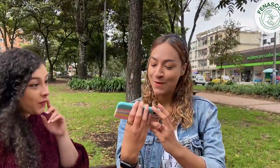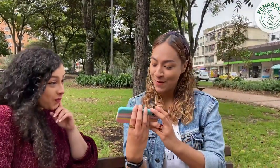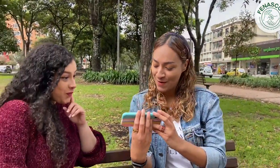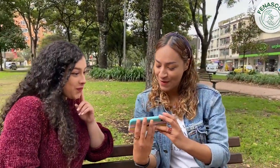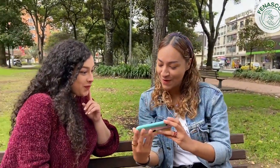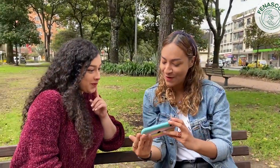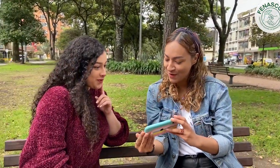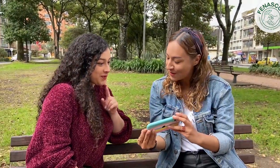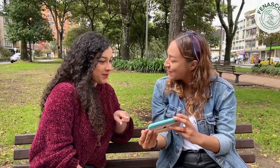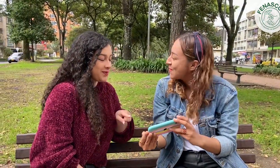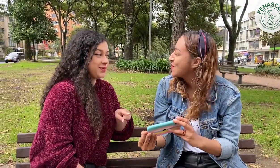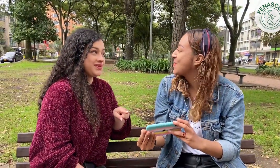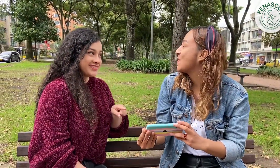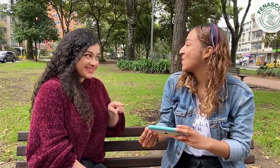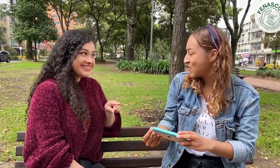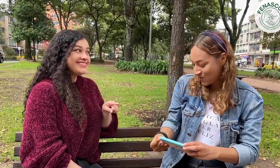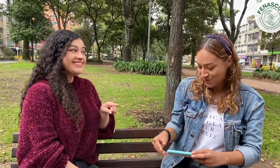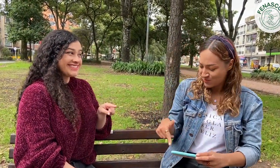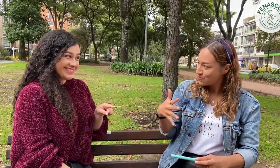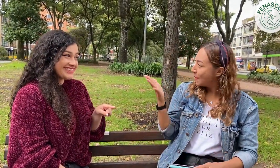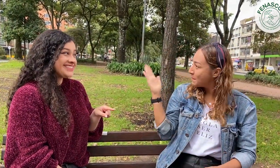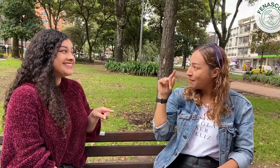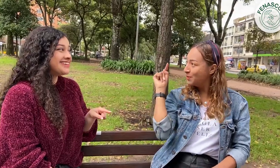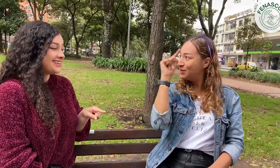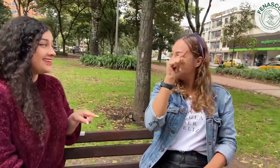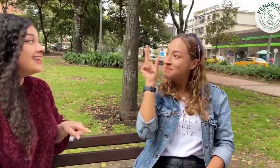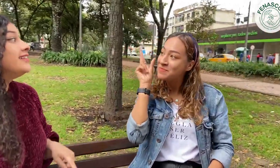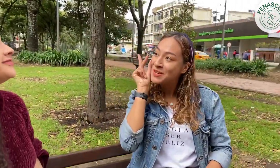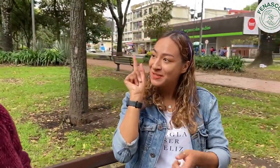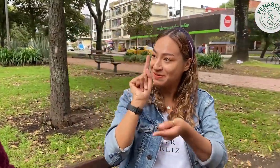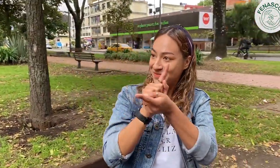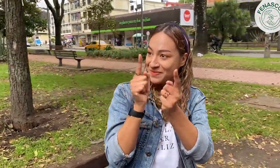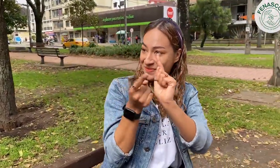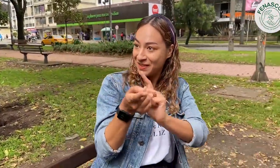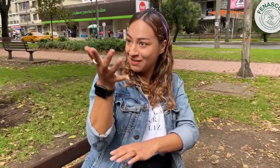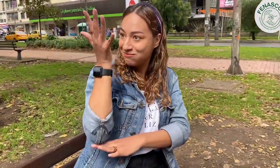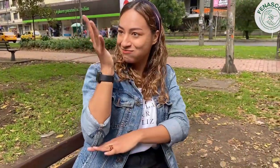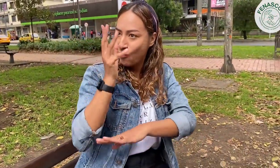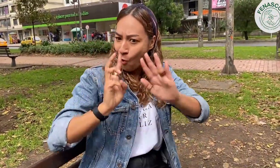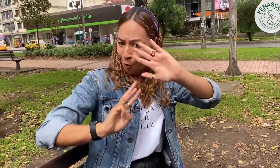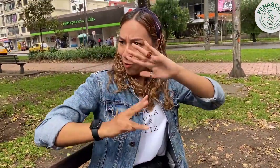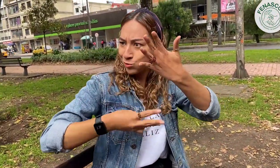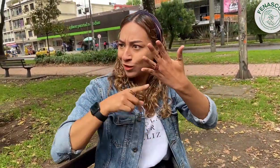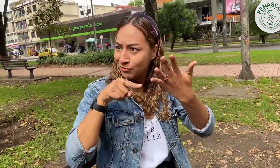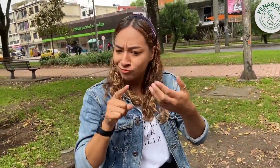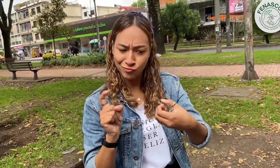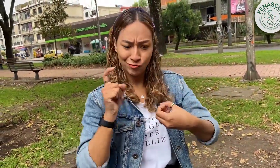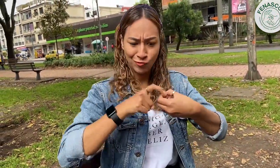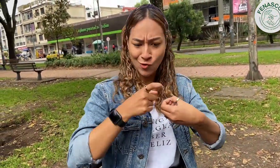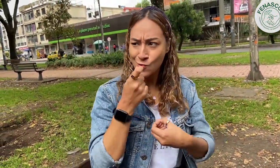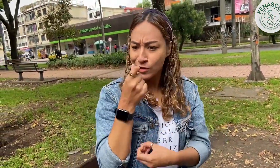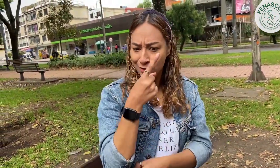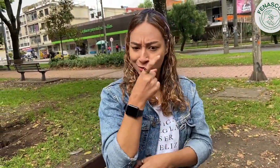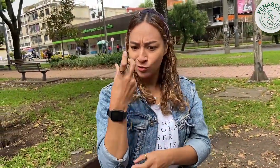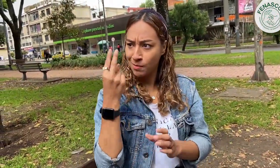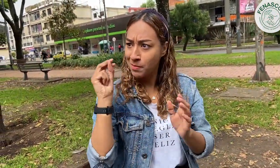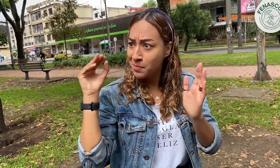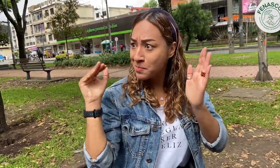Uy, sí, sí, vamos, es en la ciudad de Pereira, el octavo congreso y el valor de la inscripción es solo